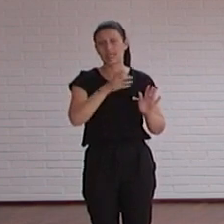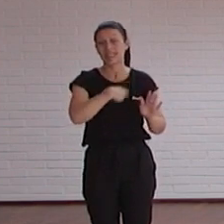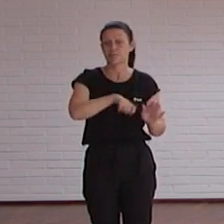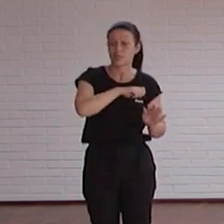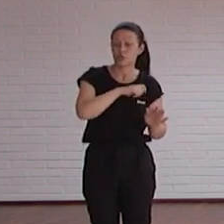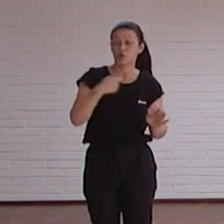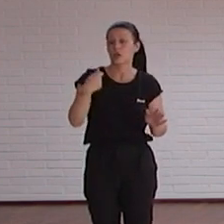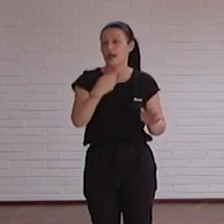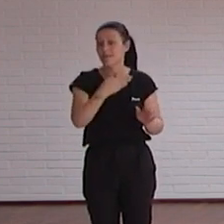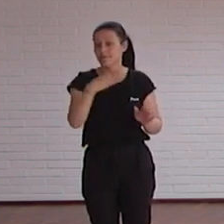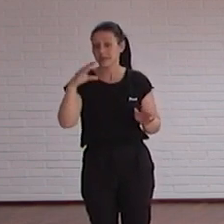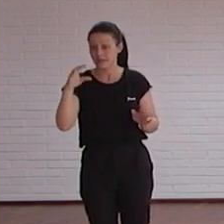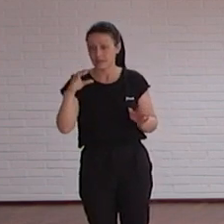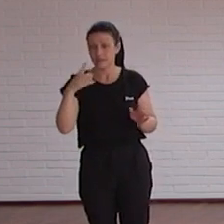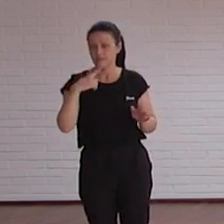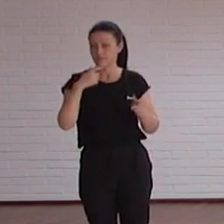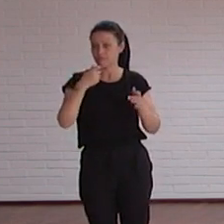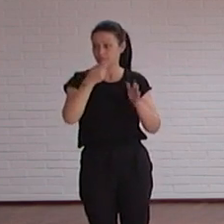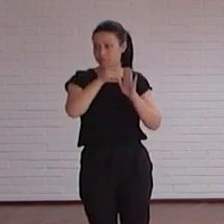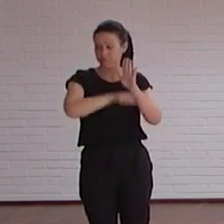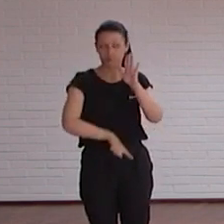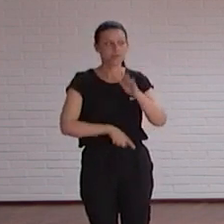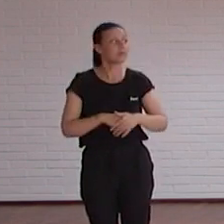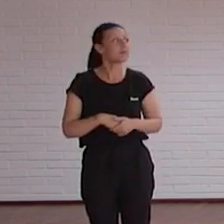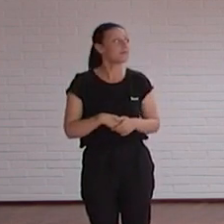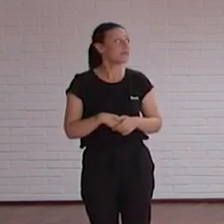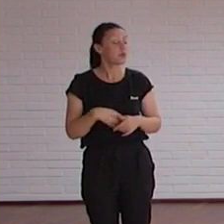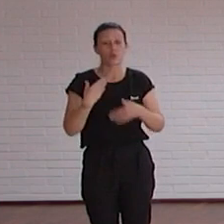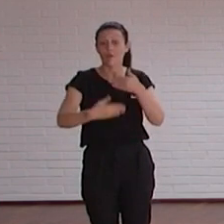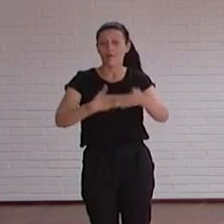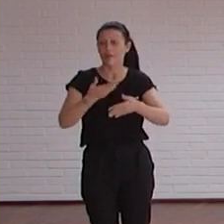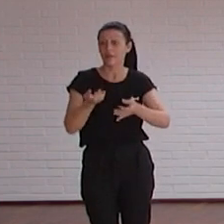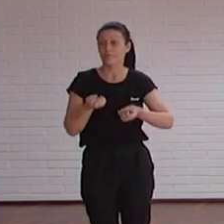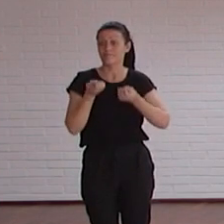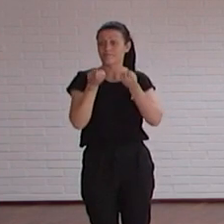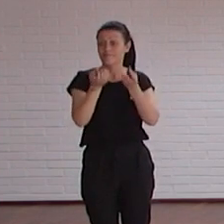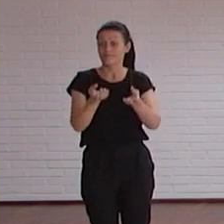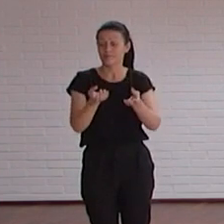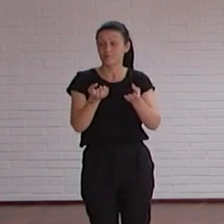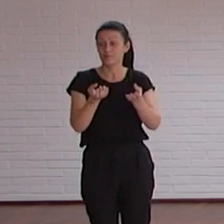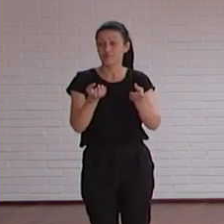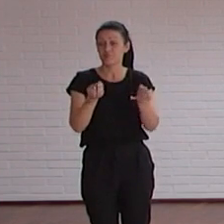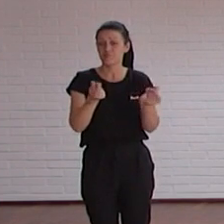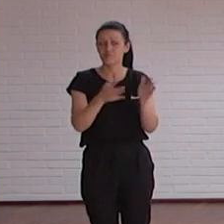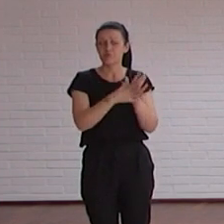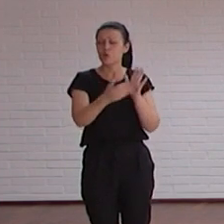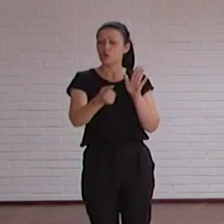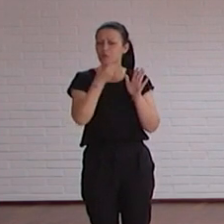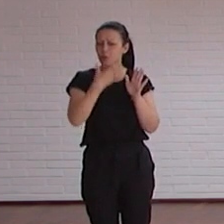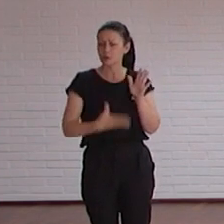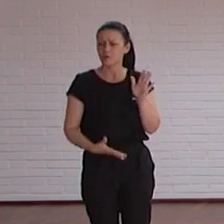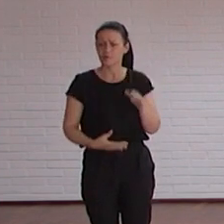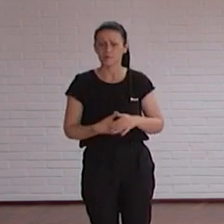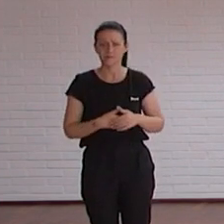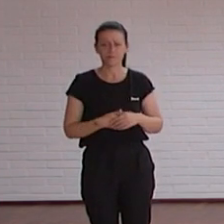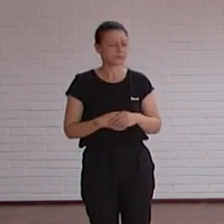nos sacaron en un montón de medios pero es que cada vez que contamos algún avance es muy bien es muy bien se recoge